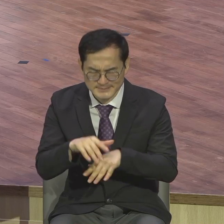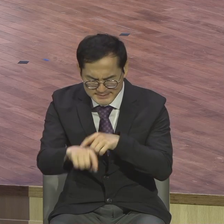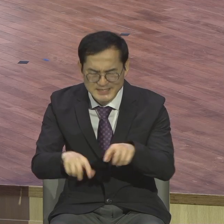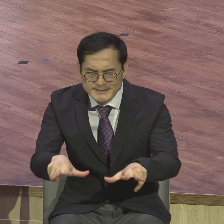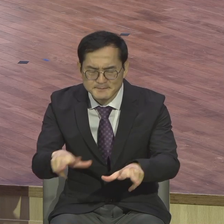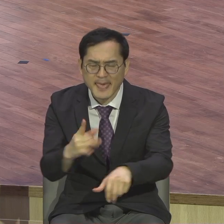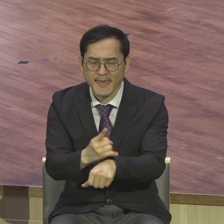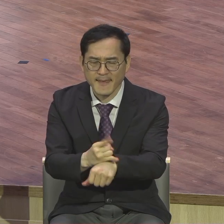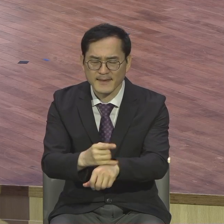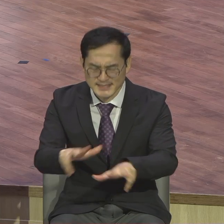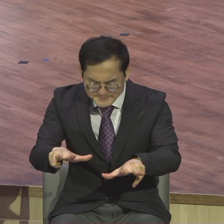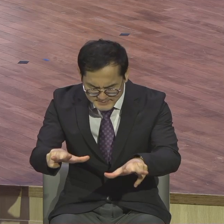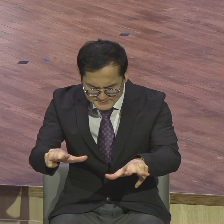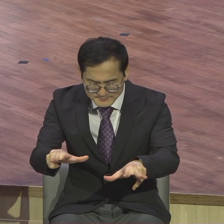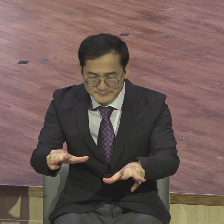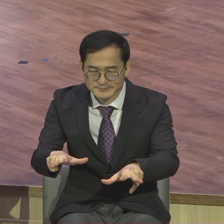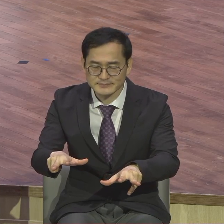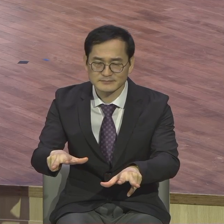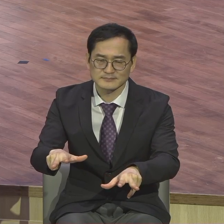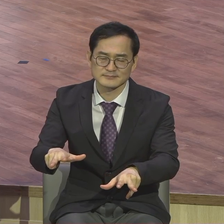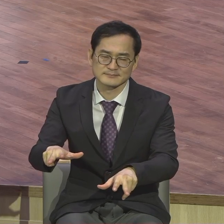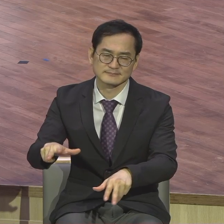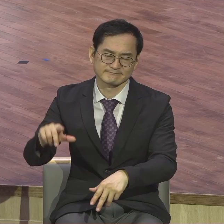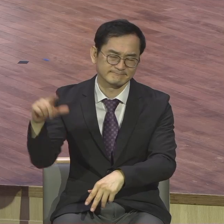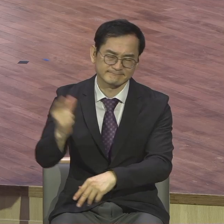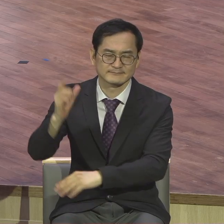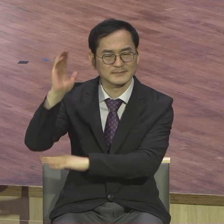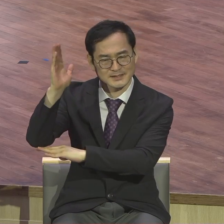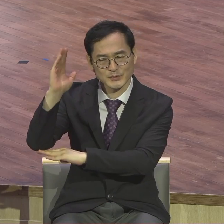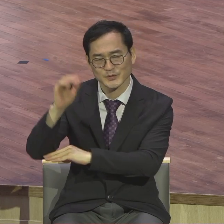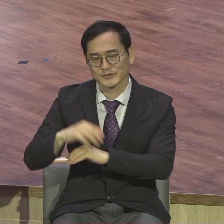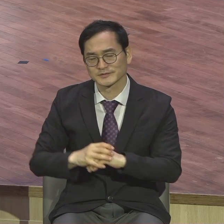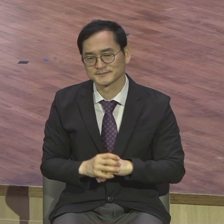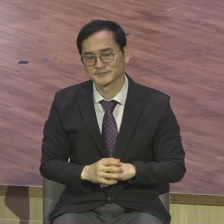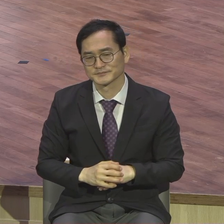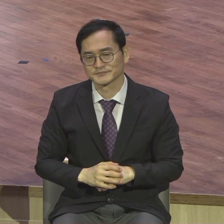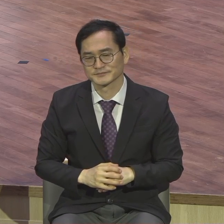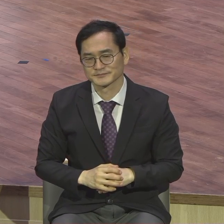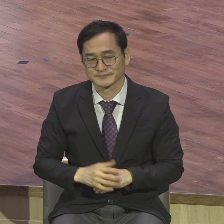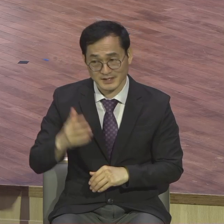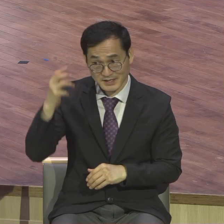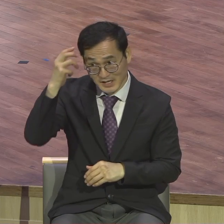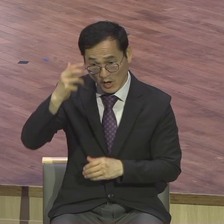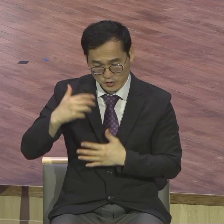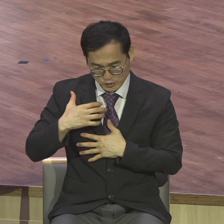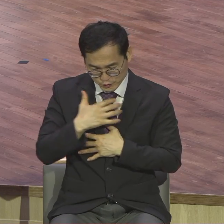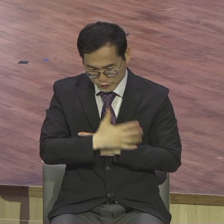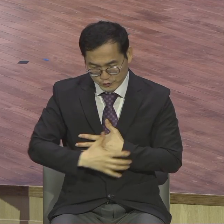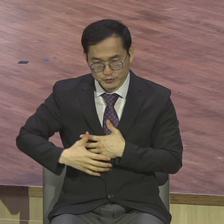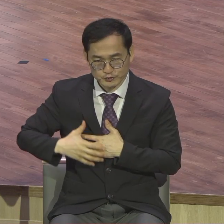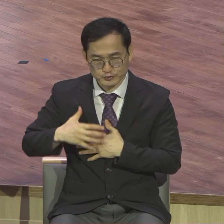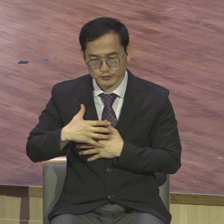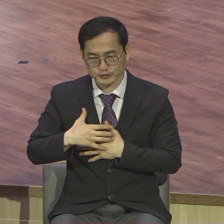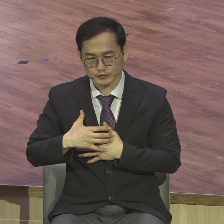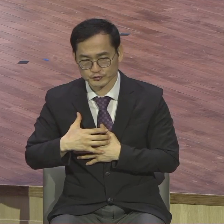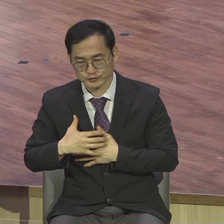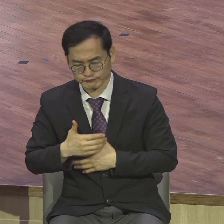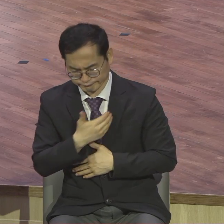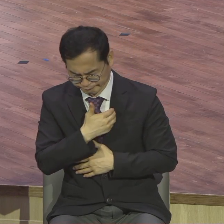움직이란 얘기입니다 영육간에 부요한 삶을 살기 위해서도 언약적